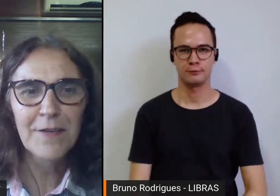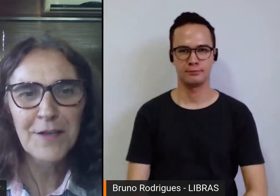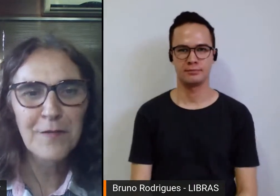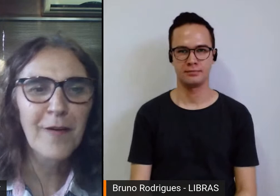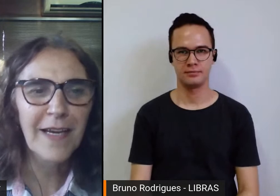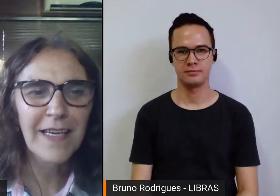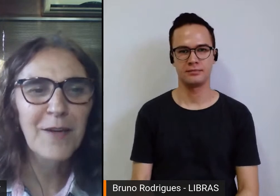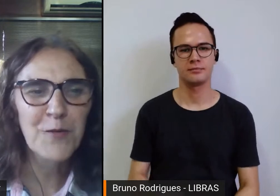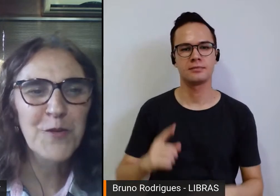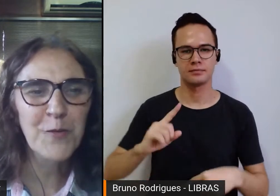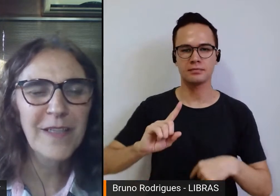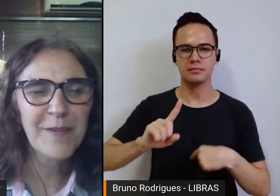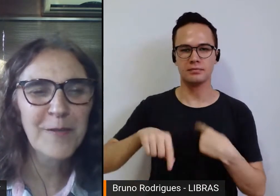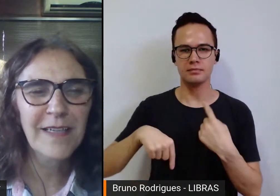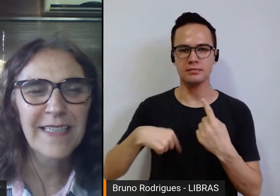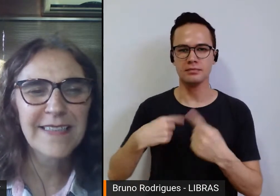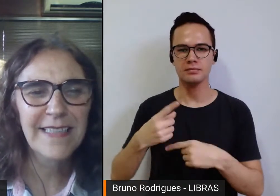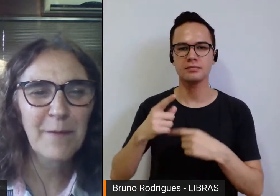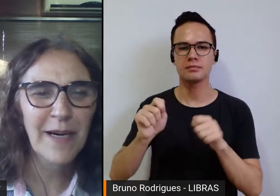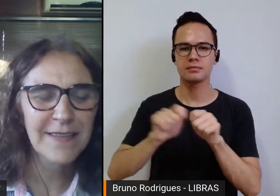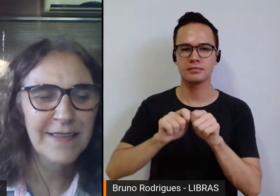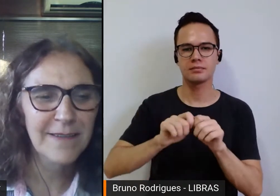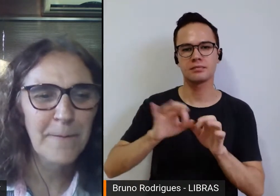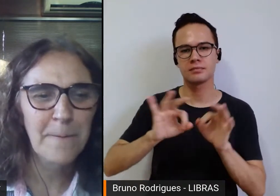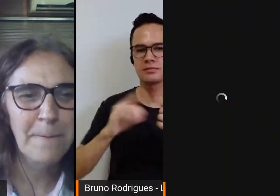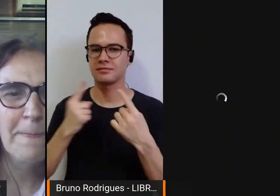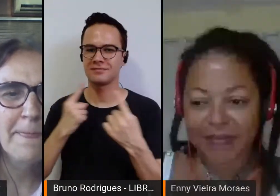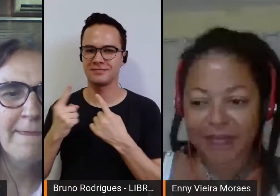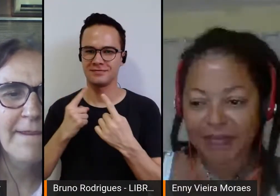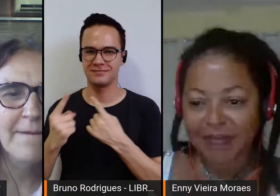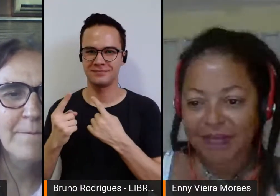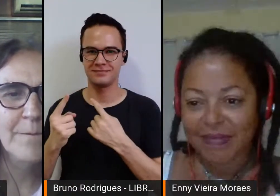a gente vai construindo esse debate.